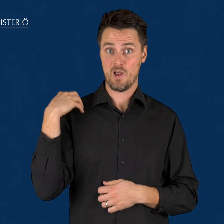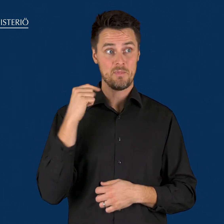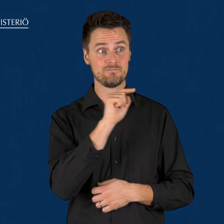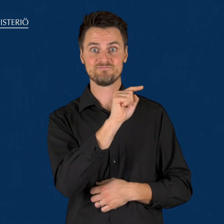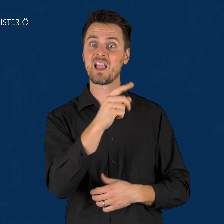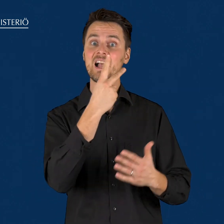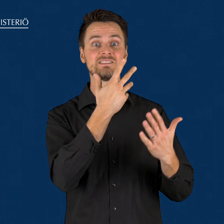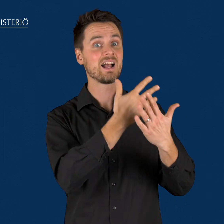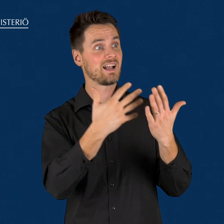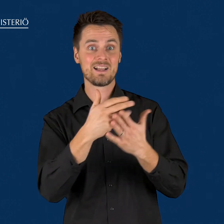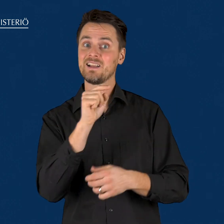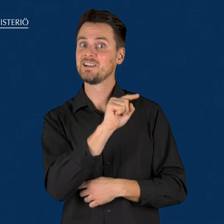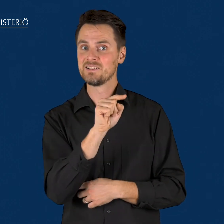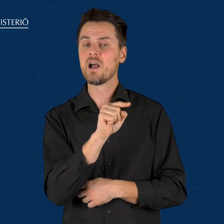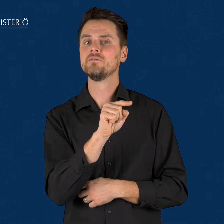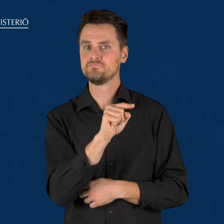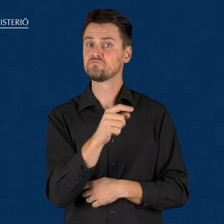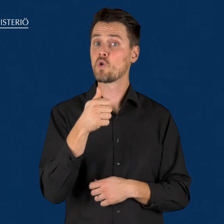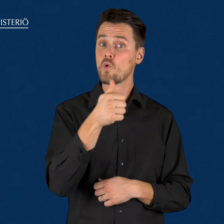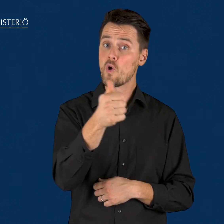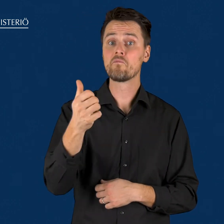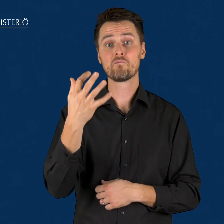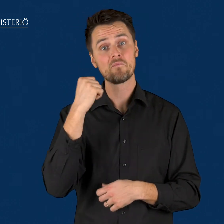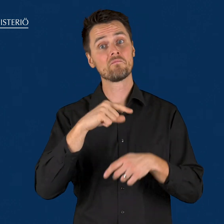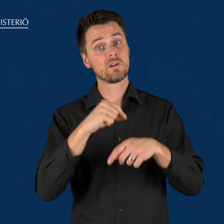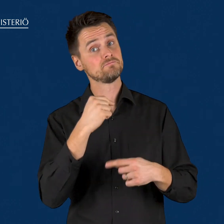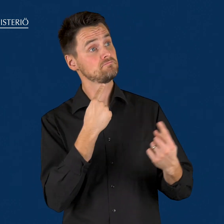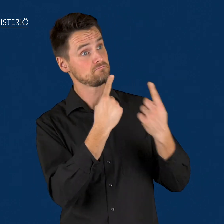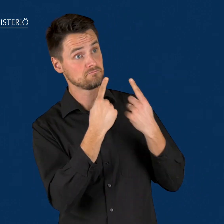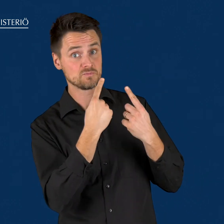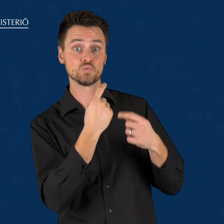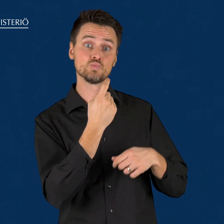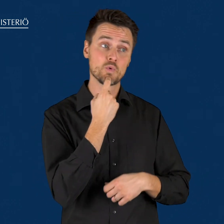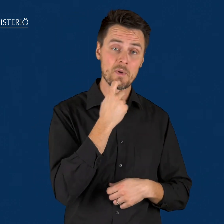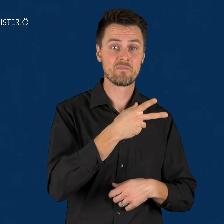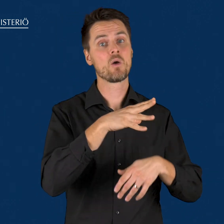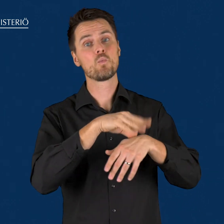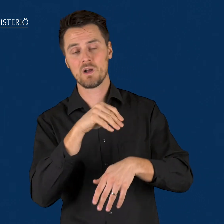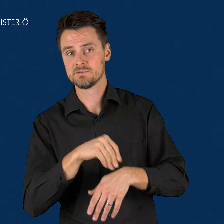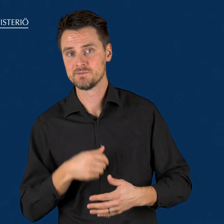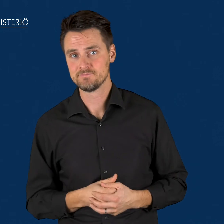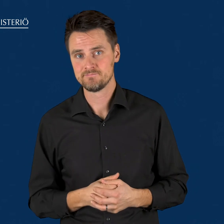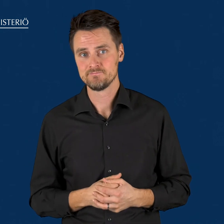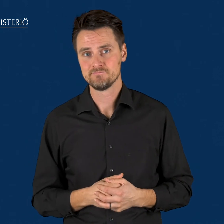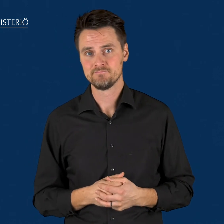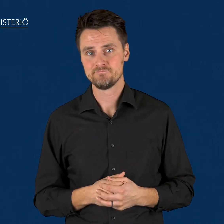Jokainen kuitenkin valitsee itse, käyttääkö suomea vai ruotsia asioidessaan kaksikielisessä viranomaisessa.